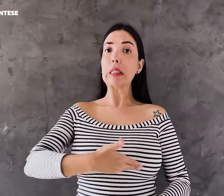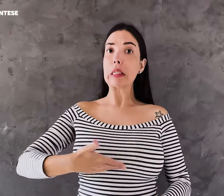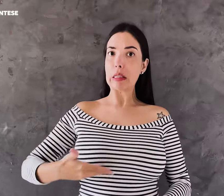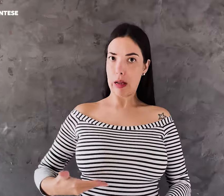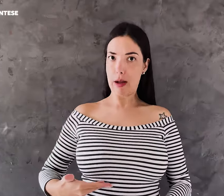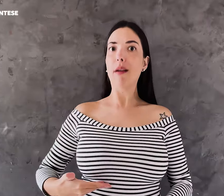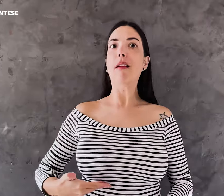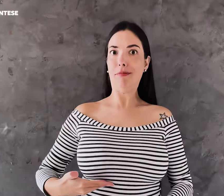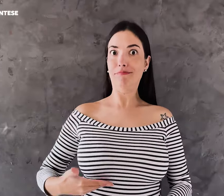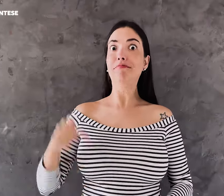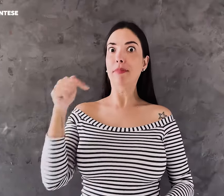cesariana?